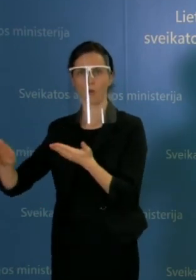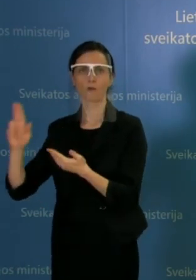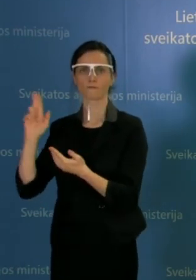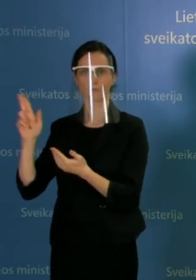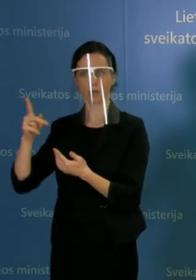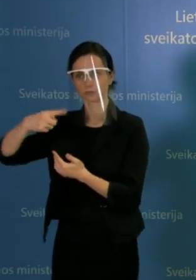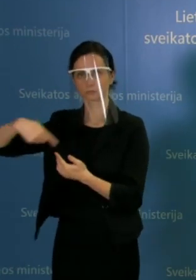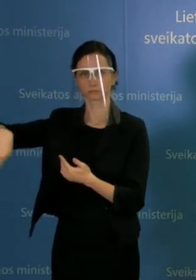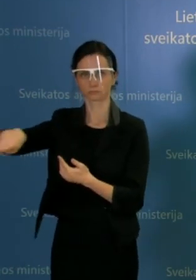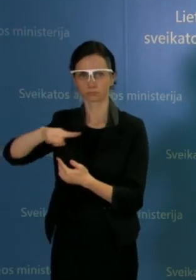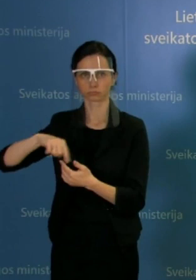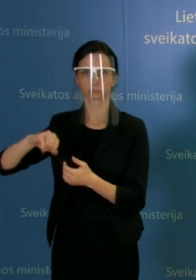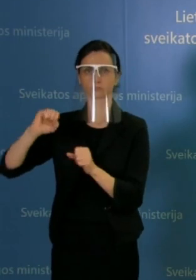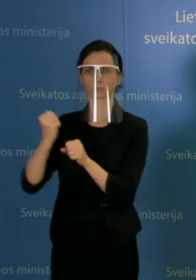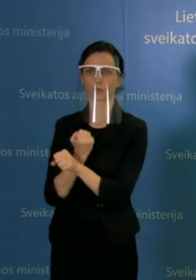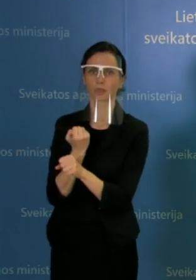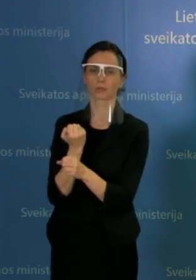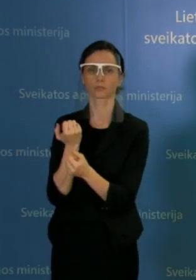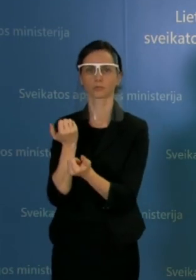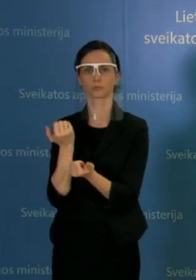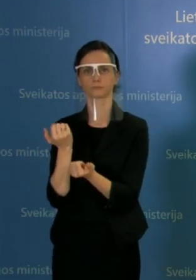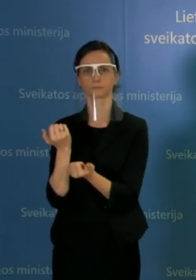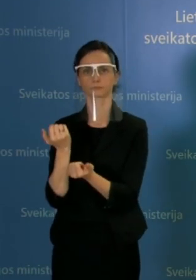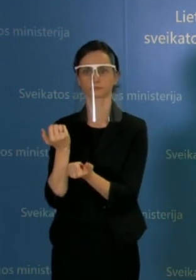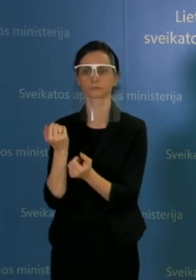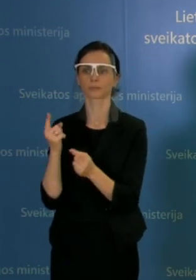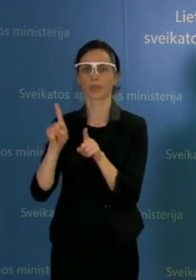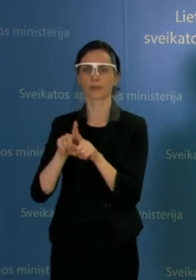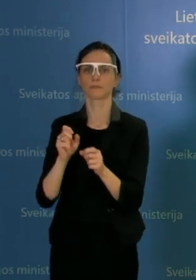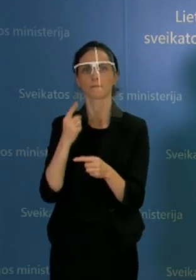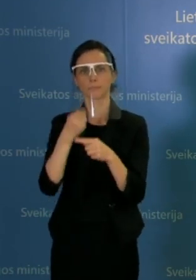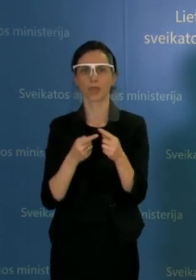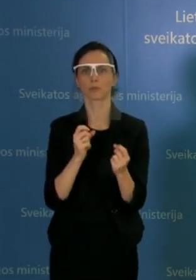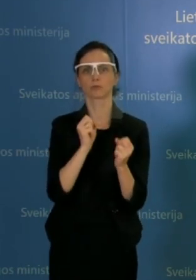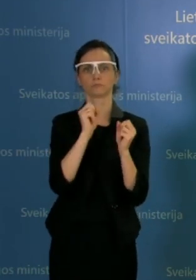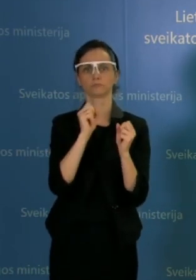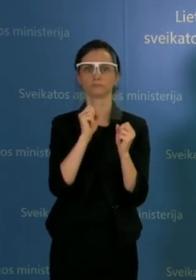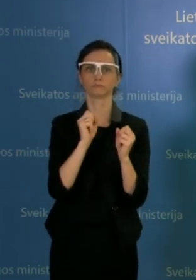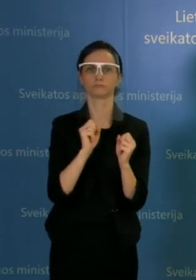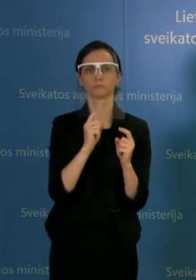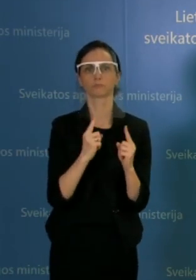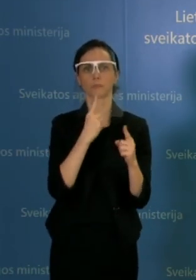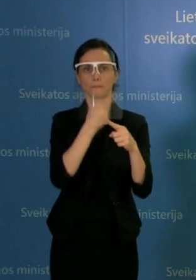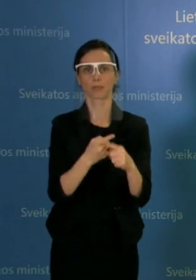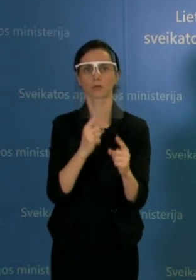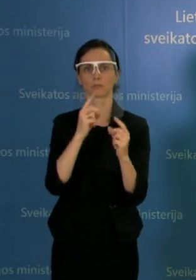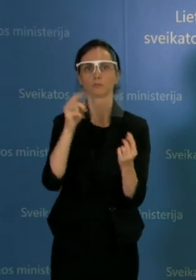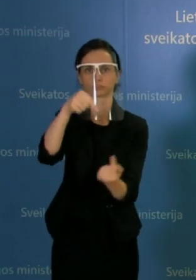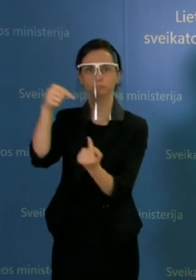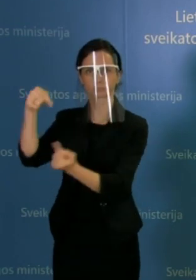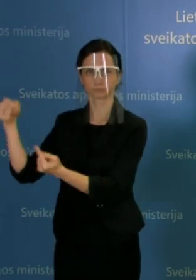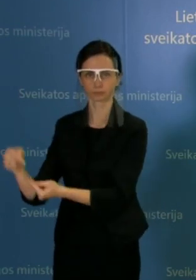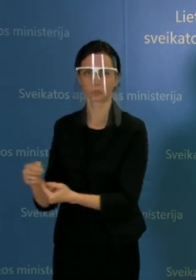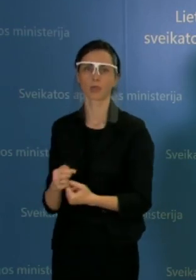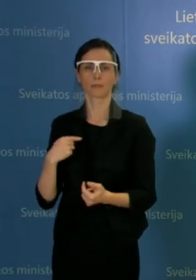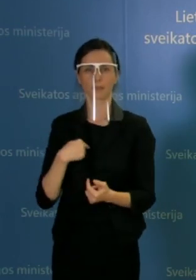reikia didesnės atsargos priemonių imtis. O visiem kitiem tikėtina, kad